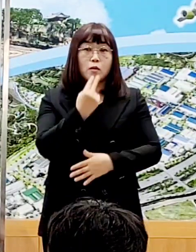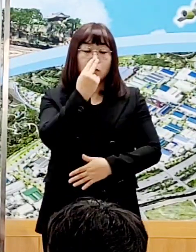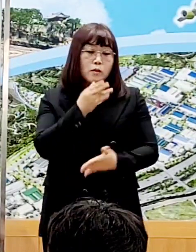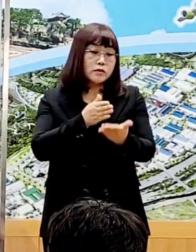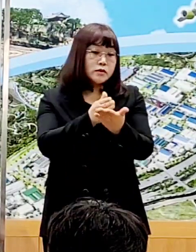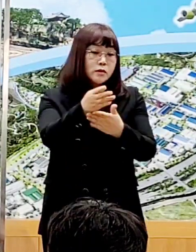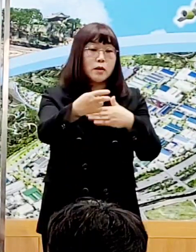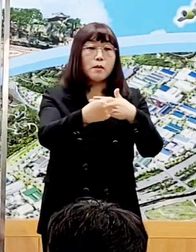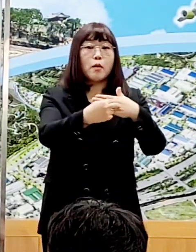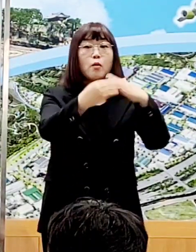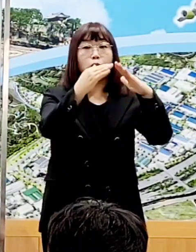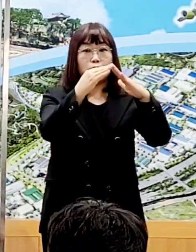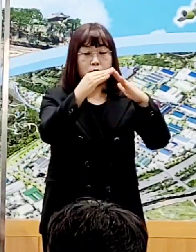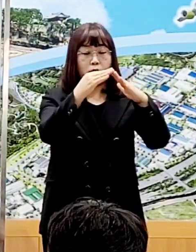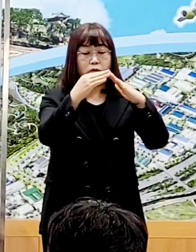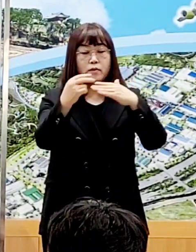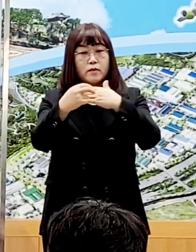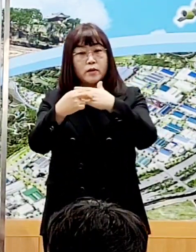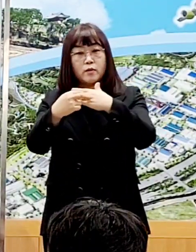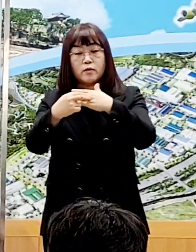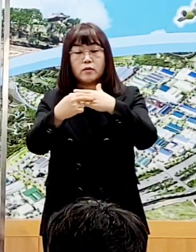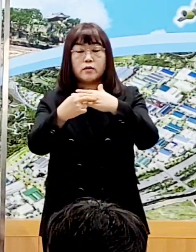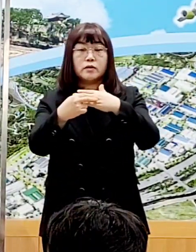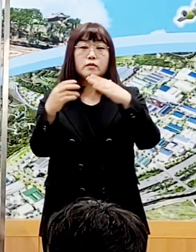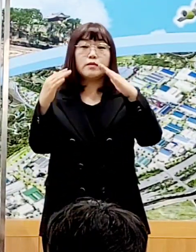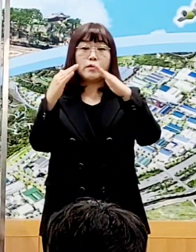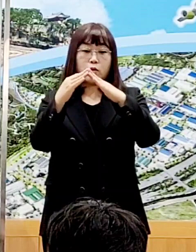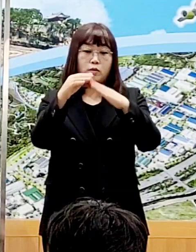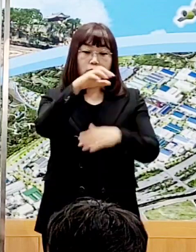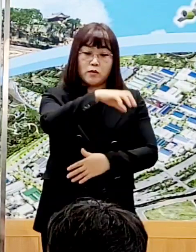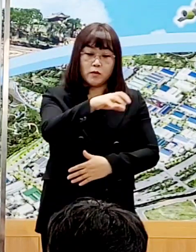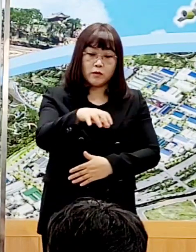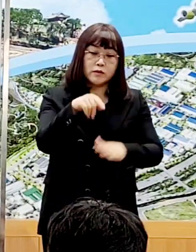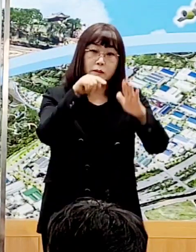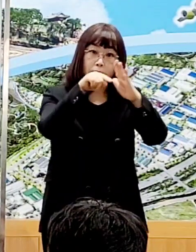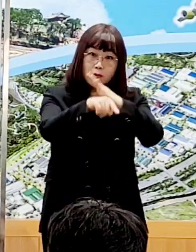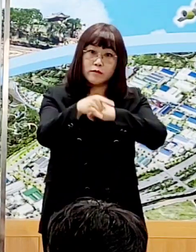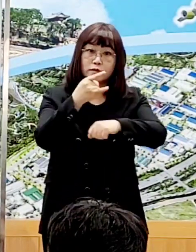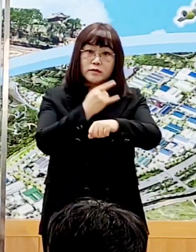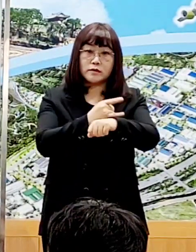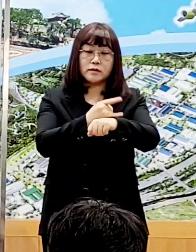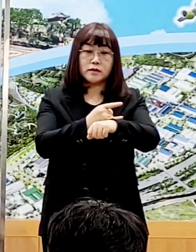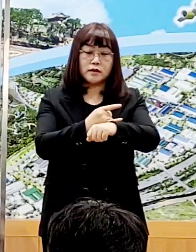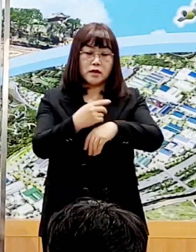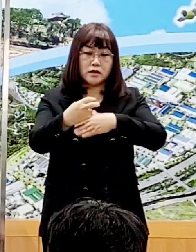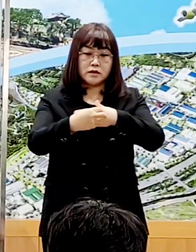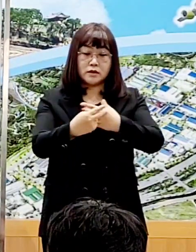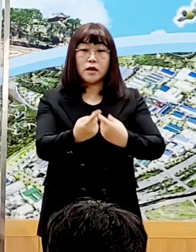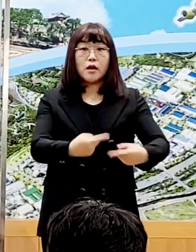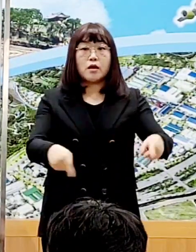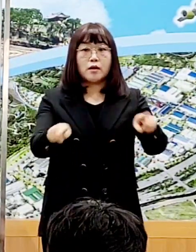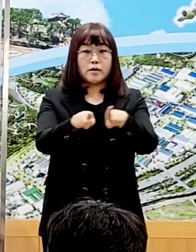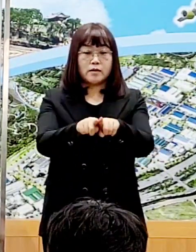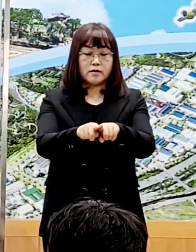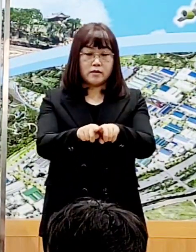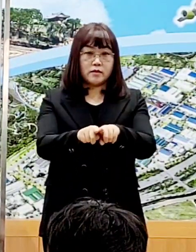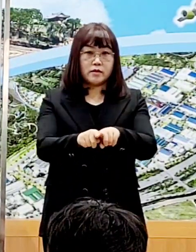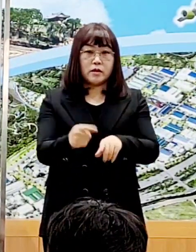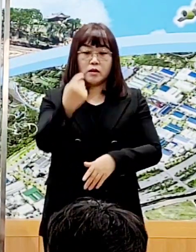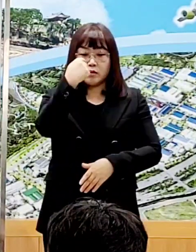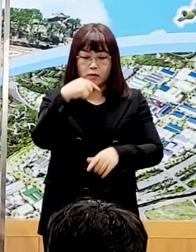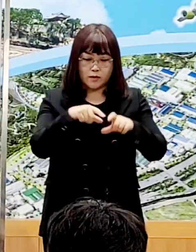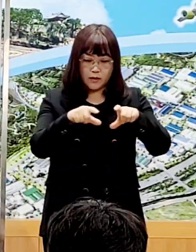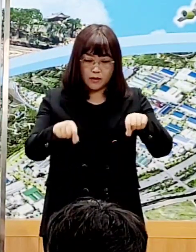전담 클리닉이나 호흡기 치료 지정 의료기관을 방문하여 진찰과 함께 신속 항원